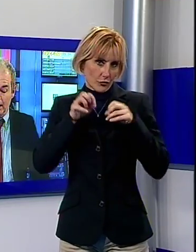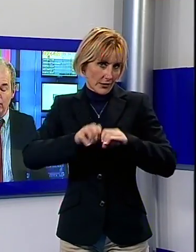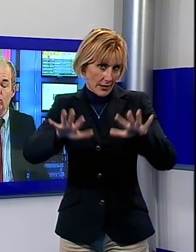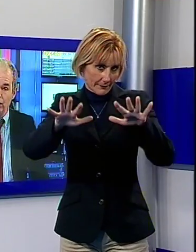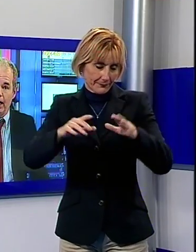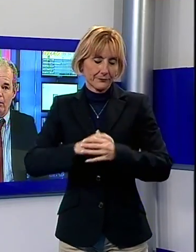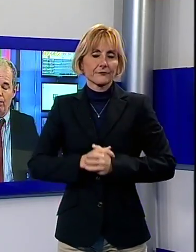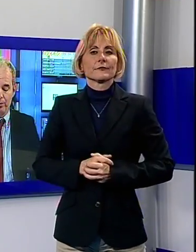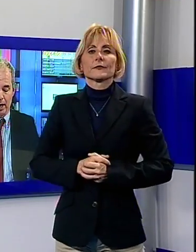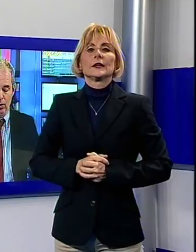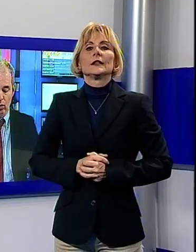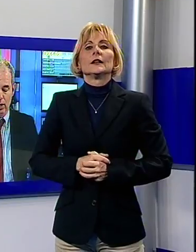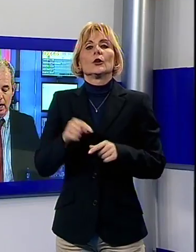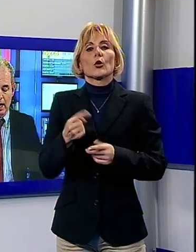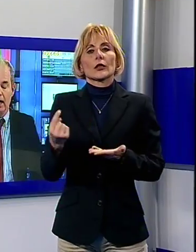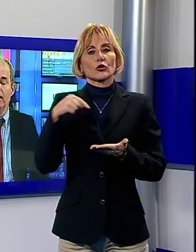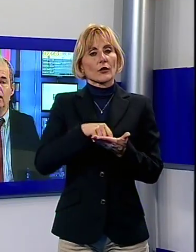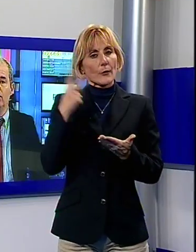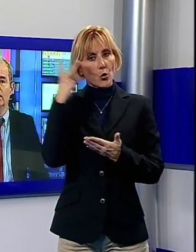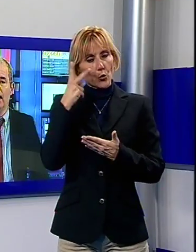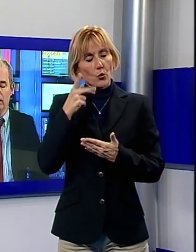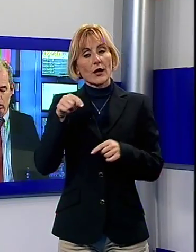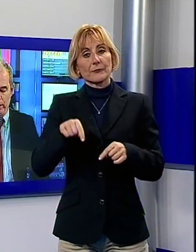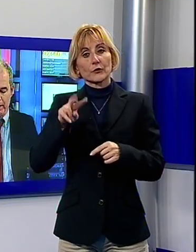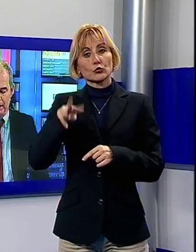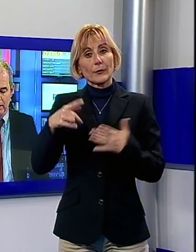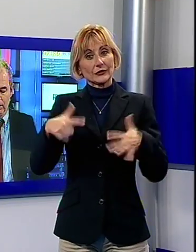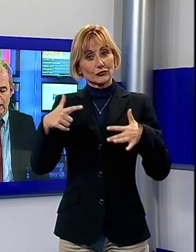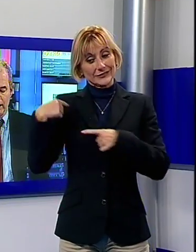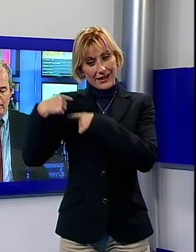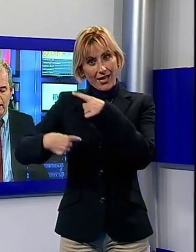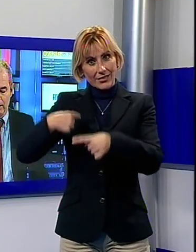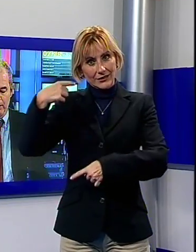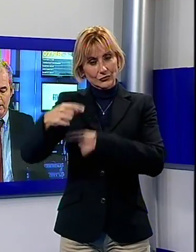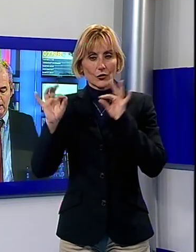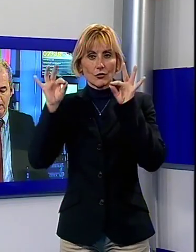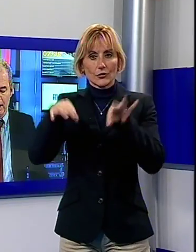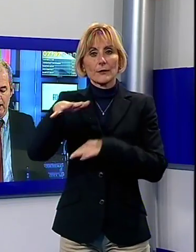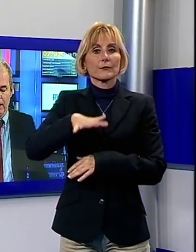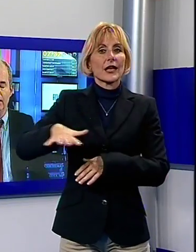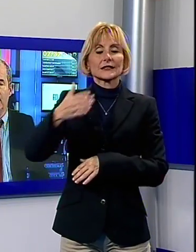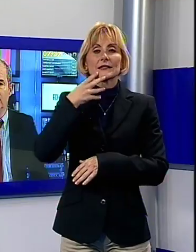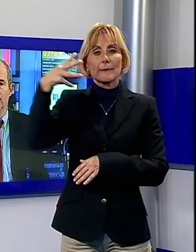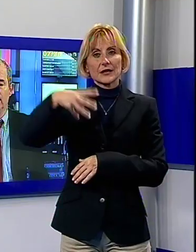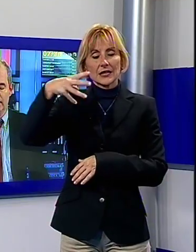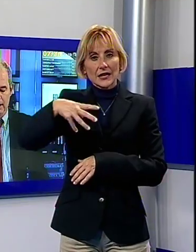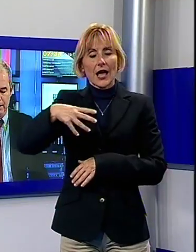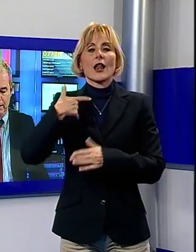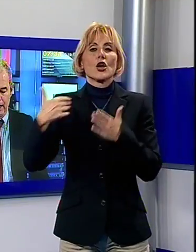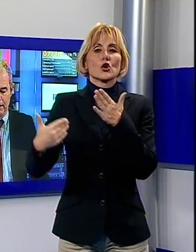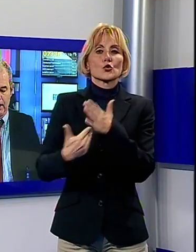Adesso torniamo a Lucca. Anche quest'anno, come ormai tradizione, è arrivata in Piazza San Michele l'installazione